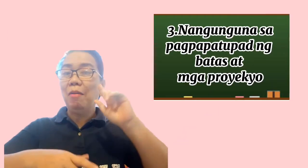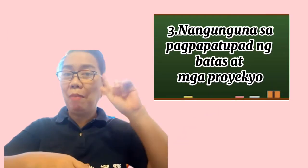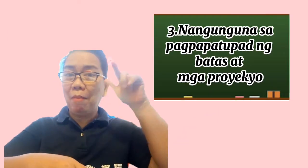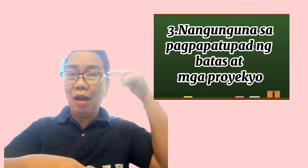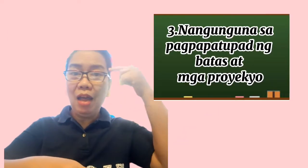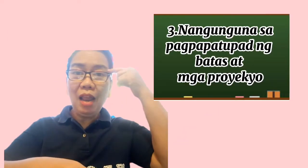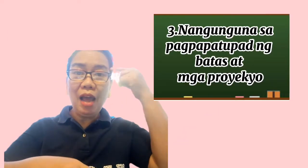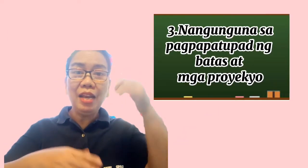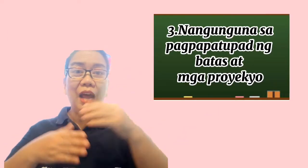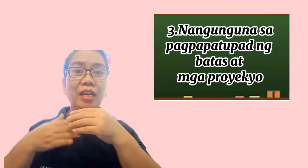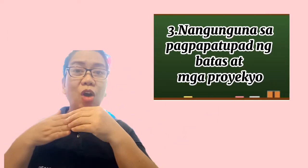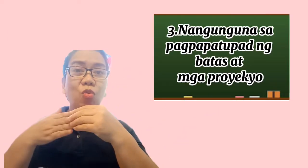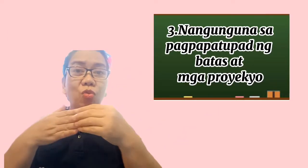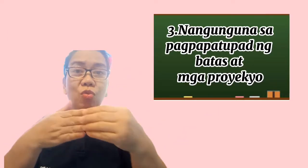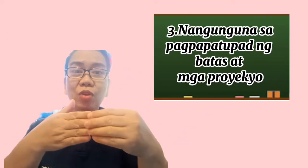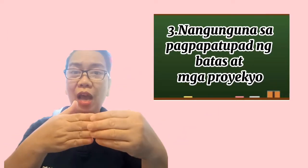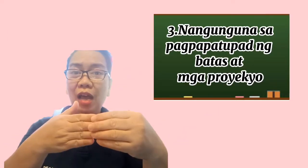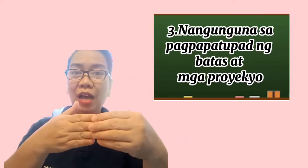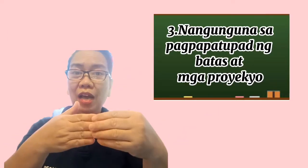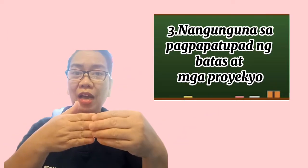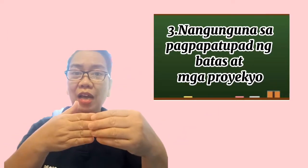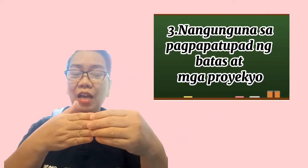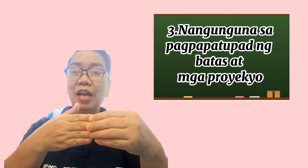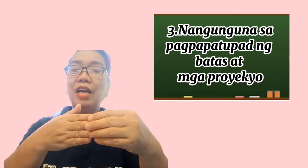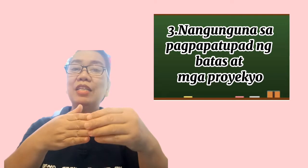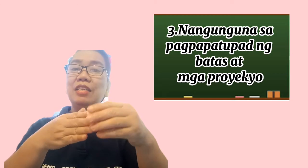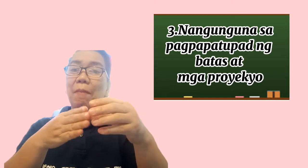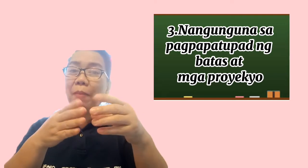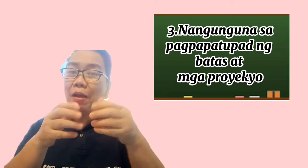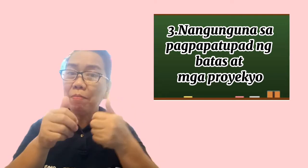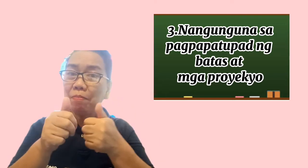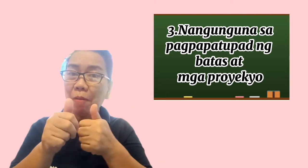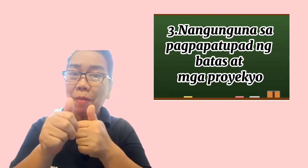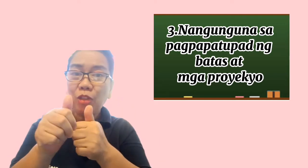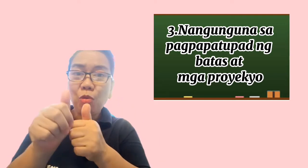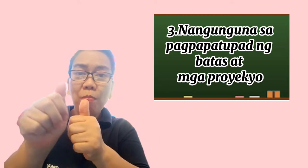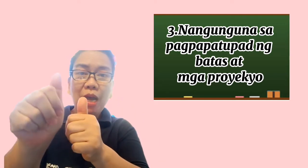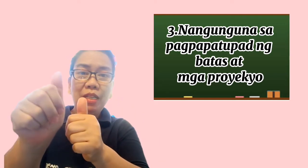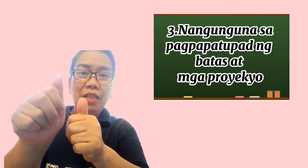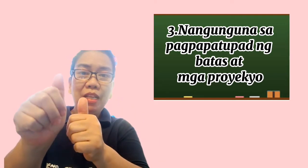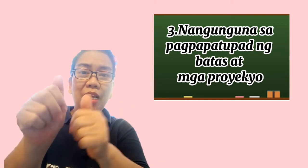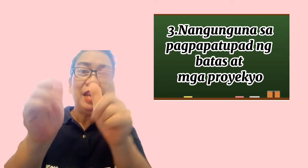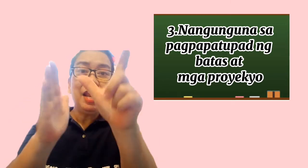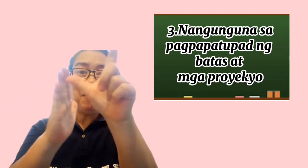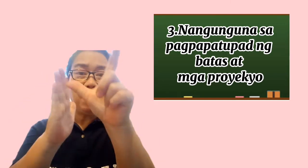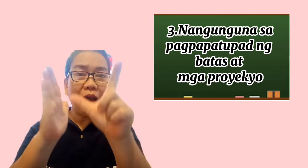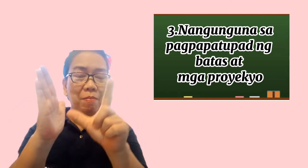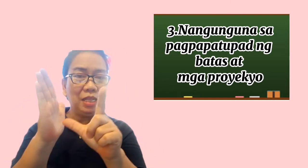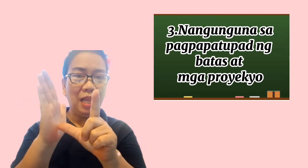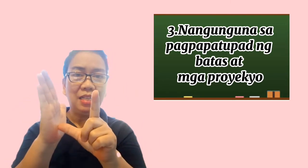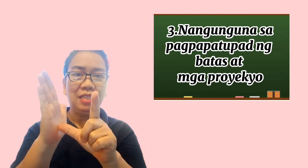pamahalaan ang nangunguna sa pagpapatupad ng mga batas